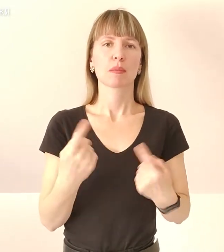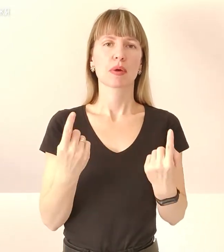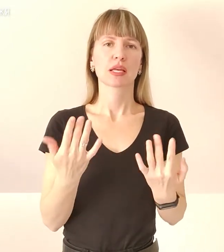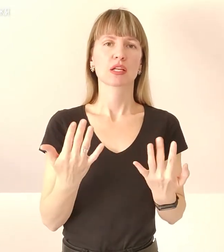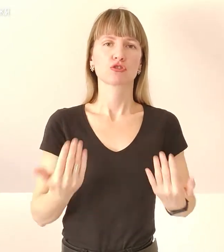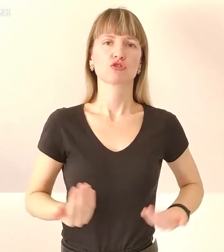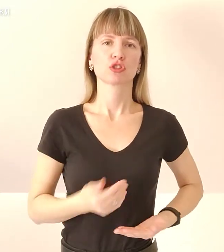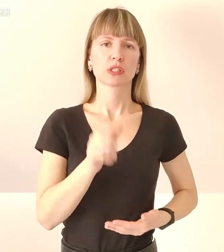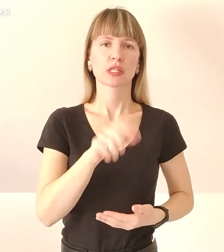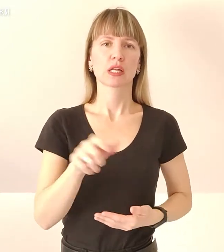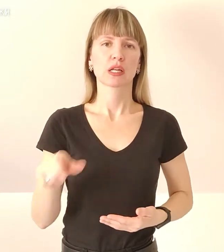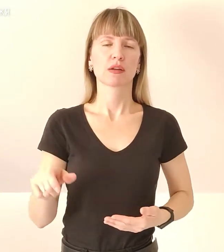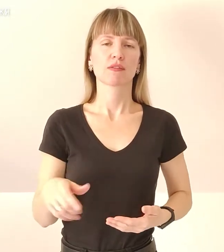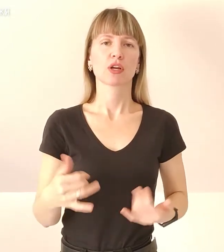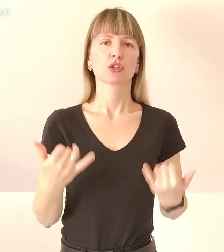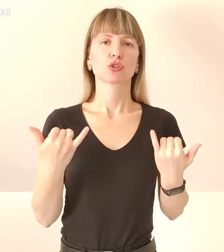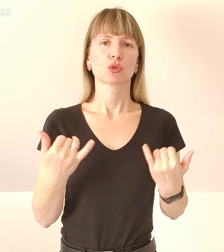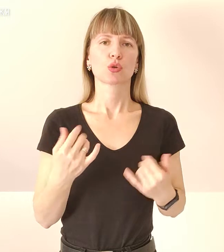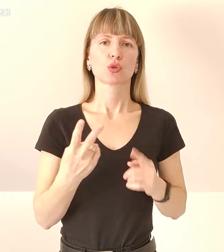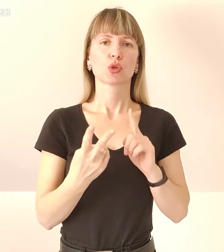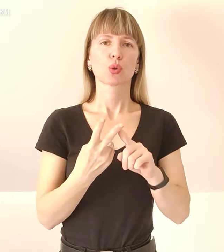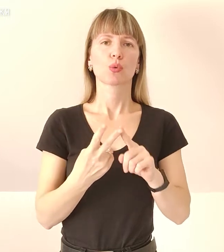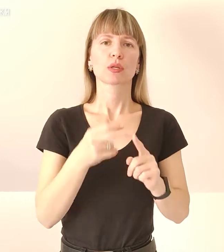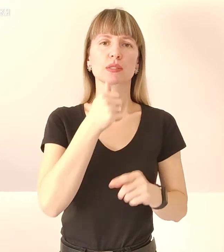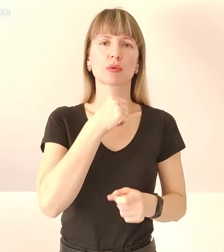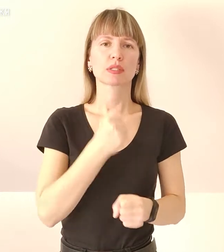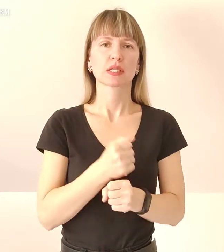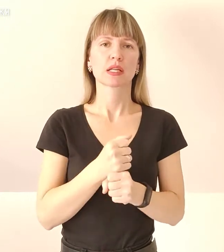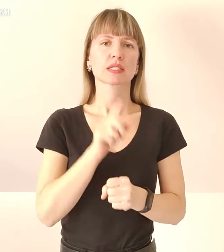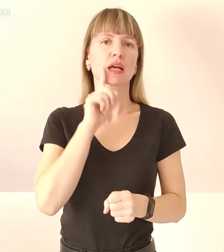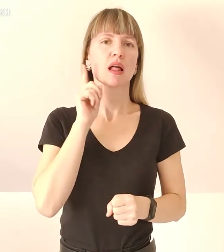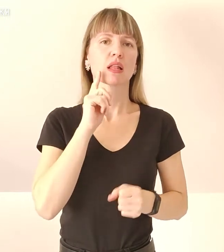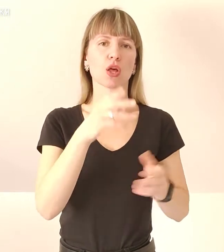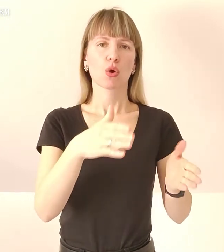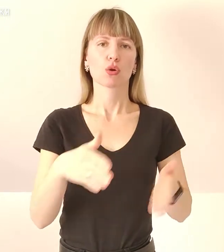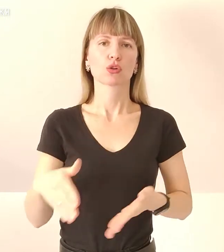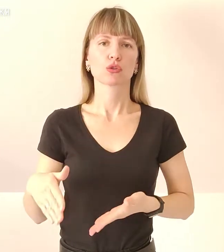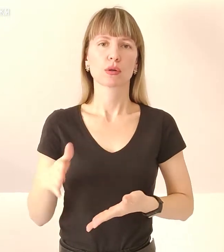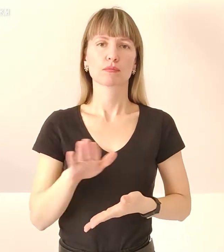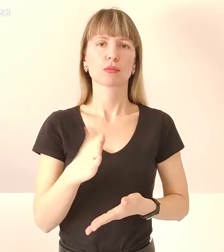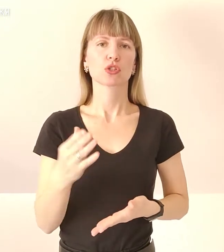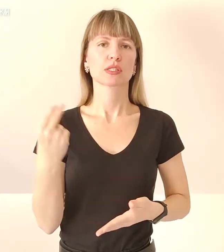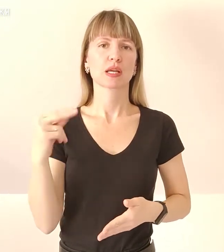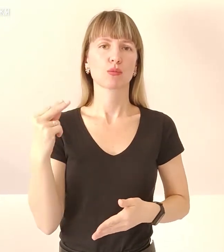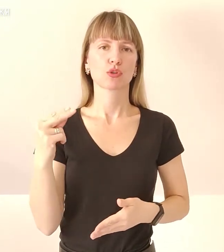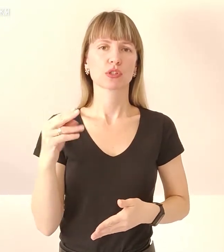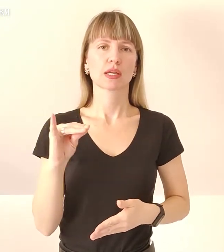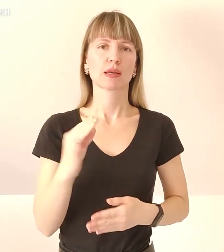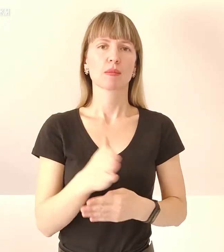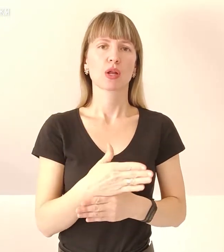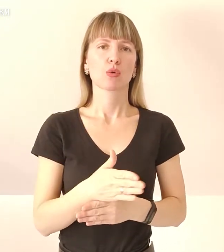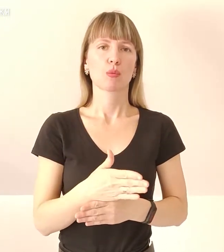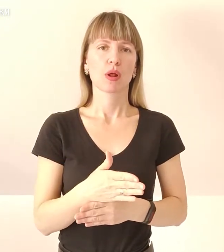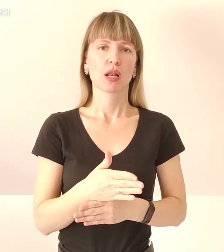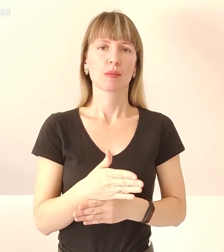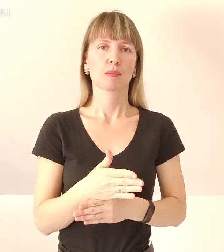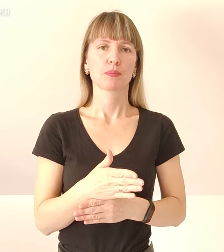жителів. Сьогодні друга спроба утворити зелений коридор. між Запоріжжем і Маріуполем. З Маріуполя